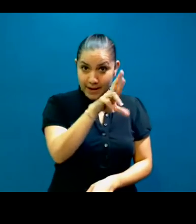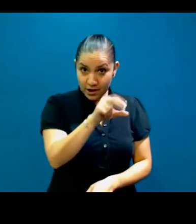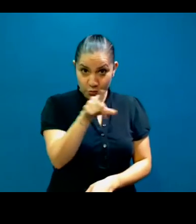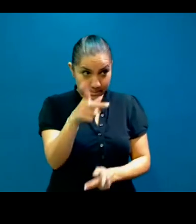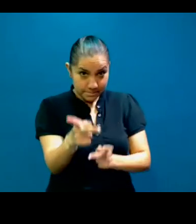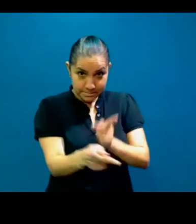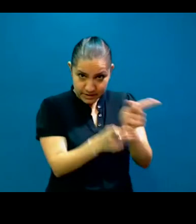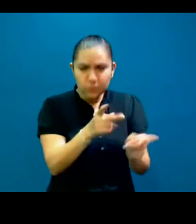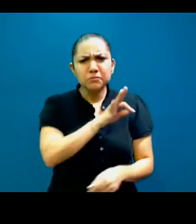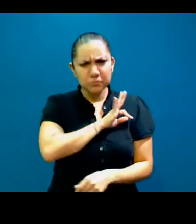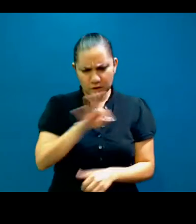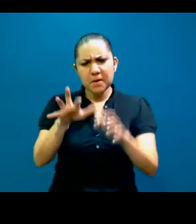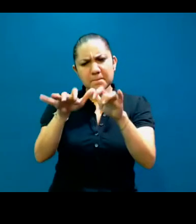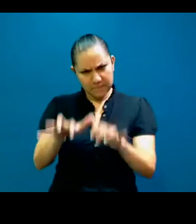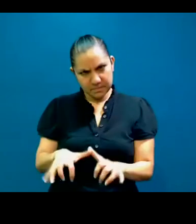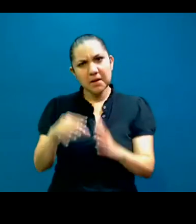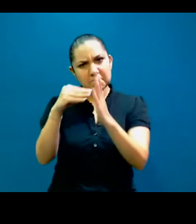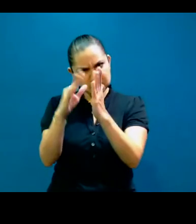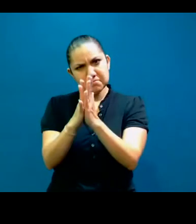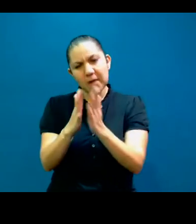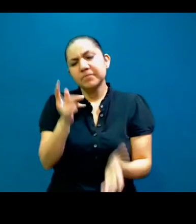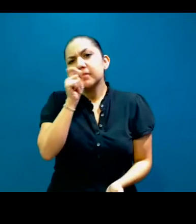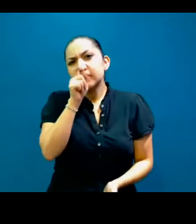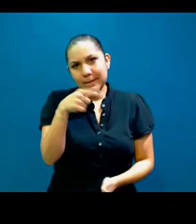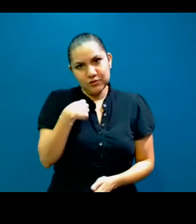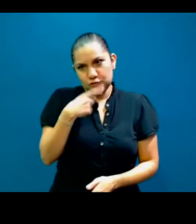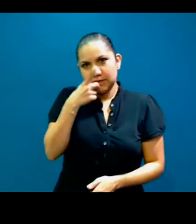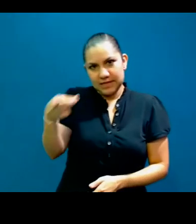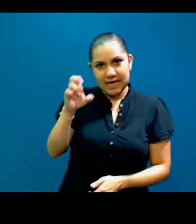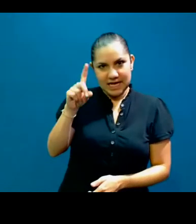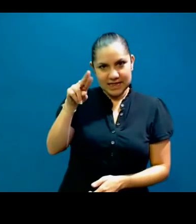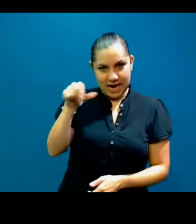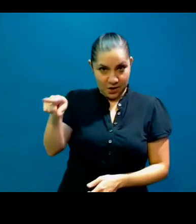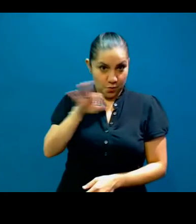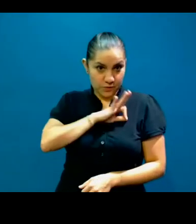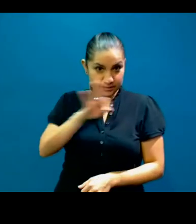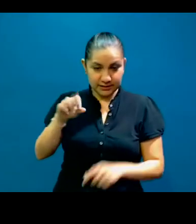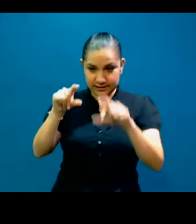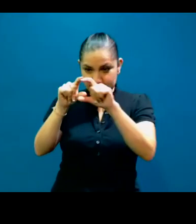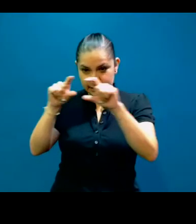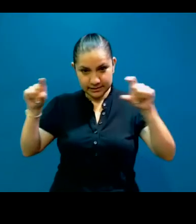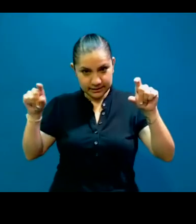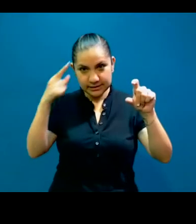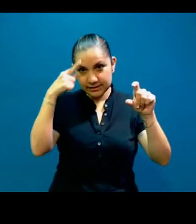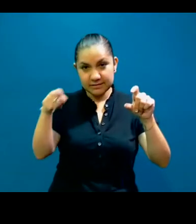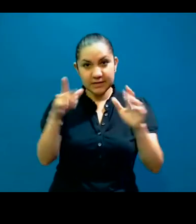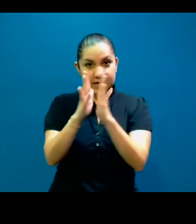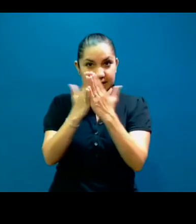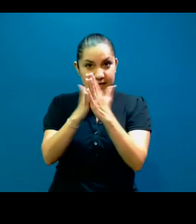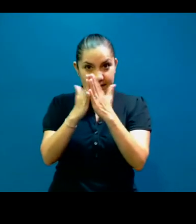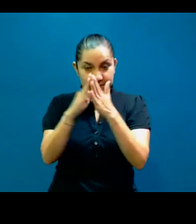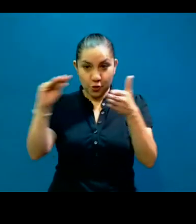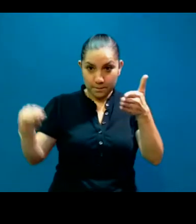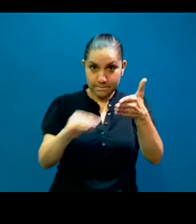De todas maneras, sí, por favor, le pedía a Edna si nos puede compartir la liga para esta presentación del libro que hacen ya